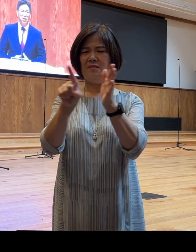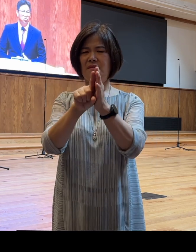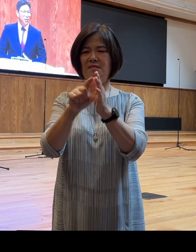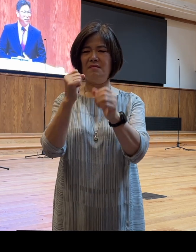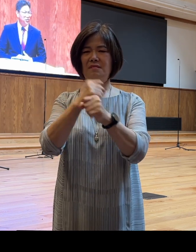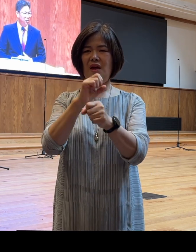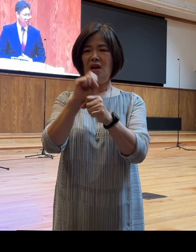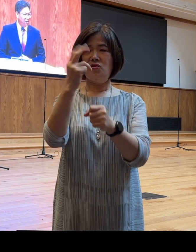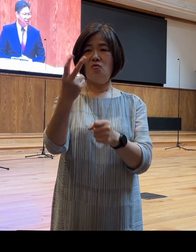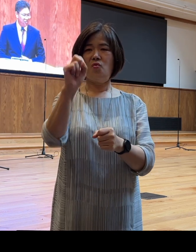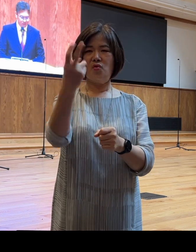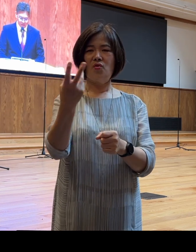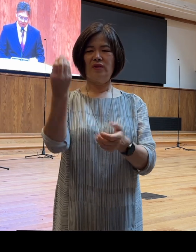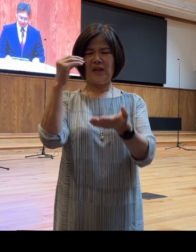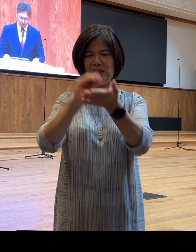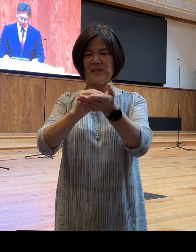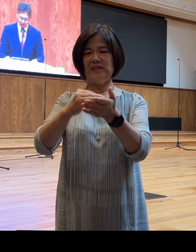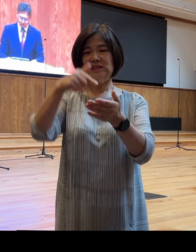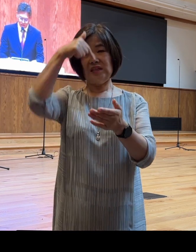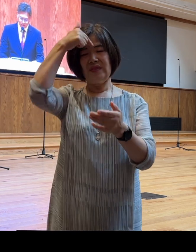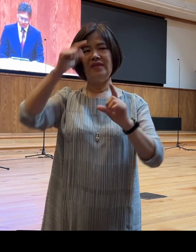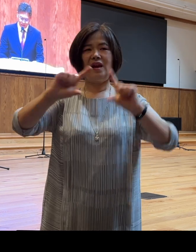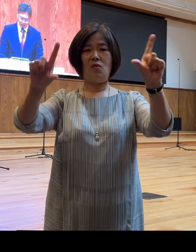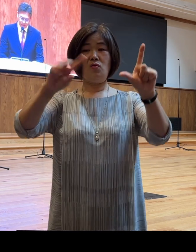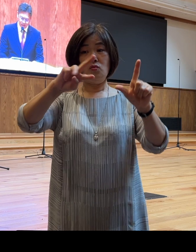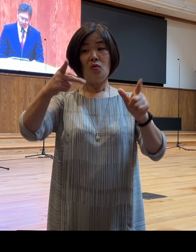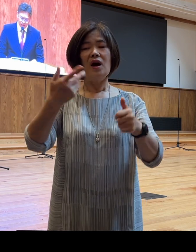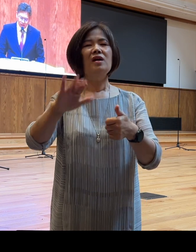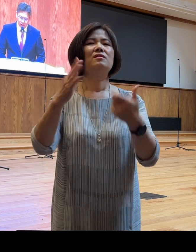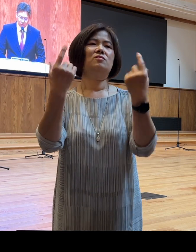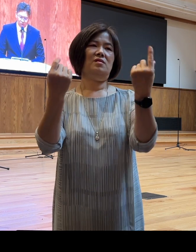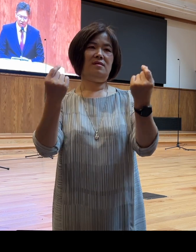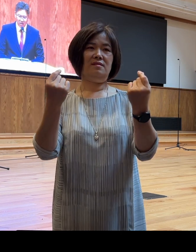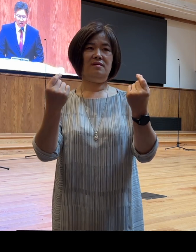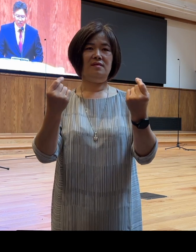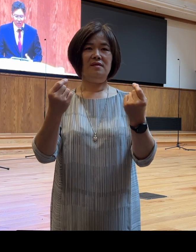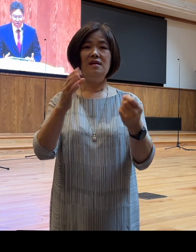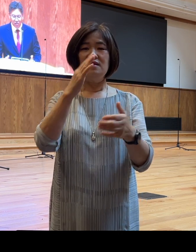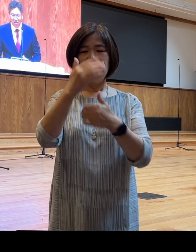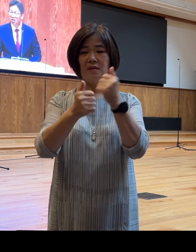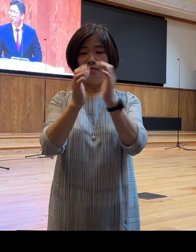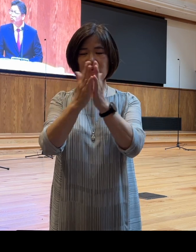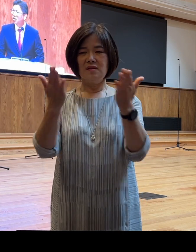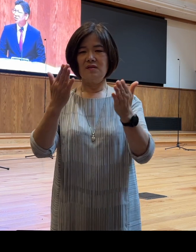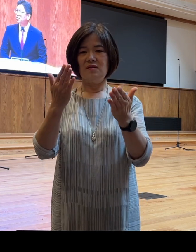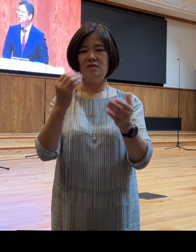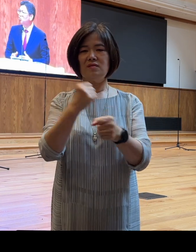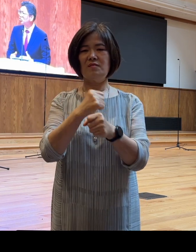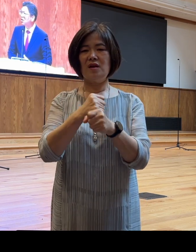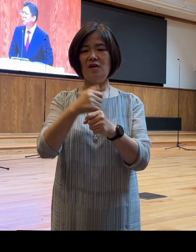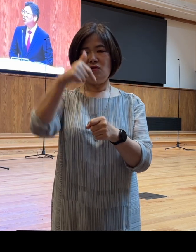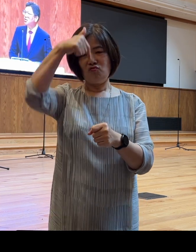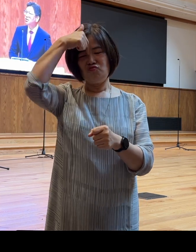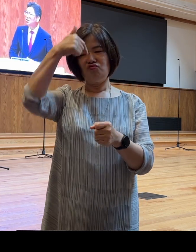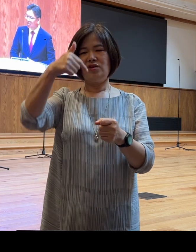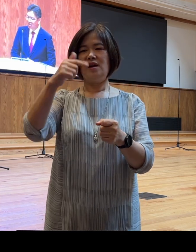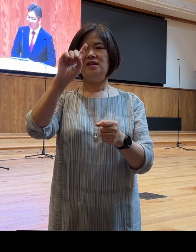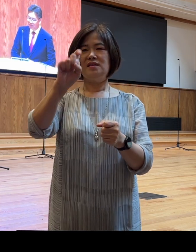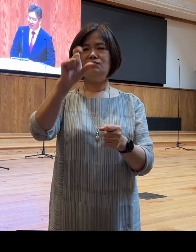빠져있다라는 생각을 하게 되었습니다 여러분 성경에서 하갈과 관련된 이야기는 구약에서 16장과 21장에